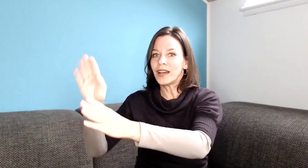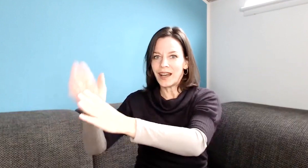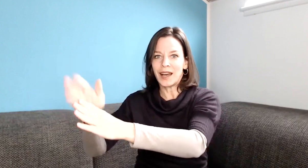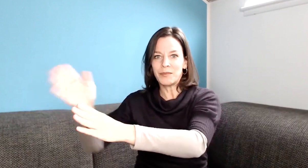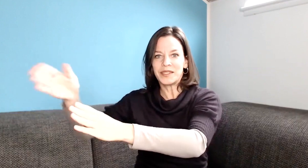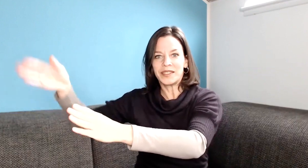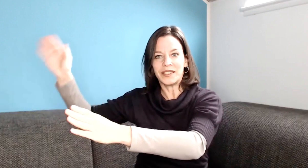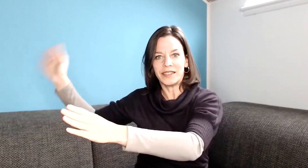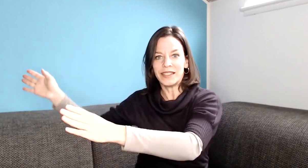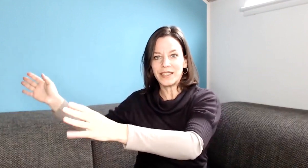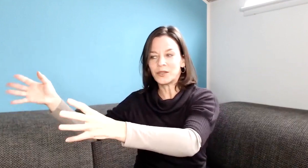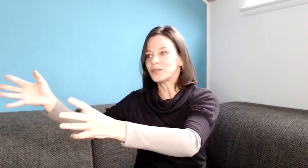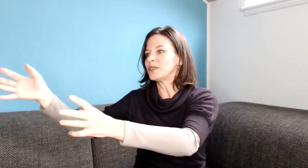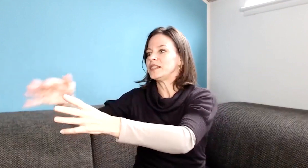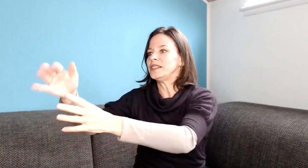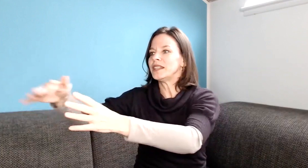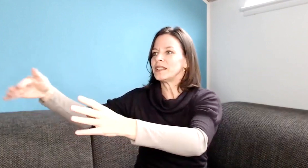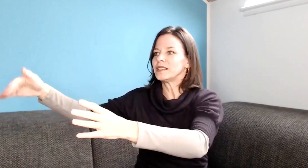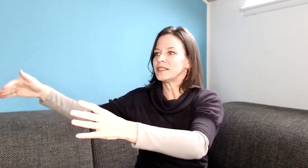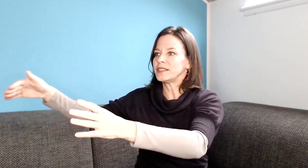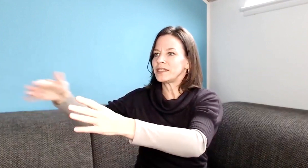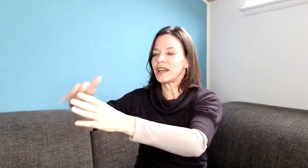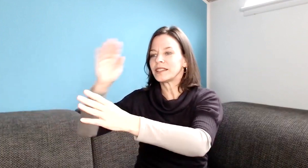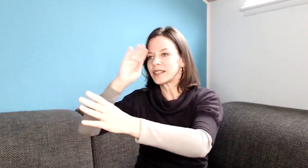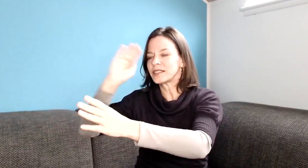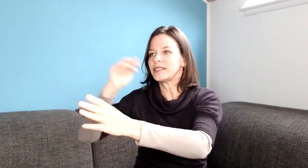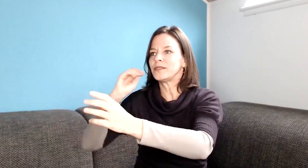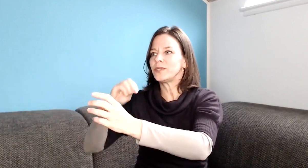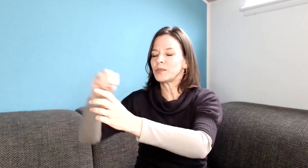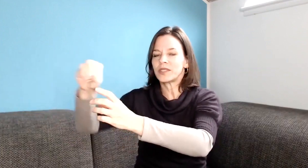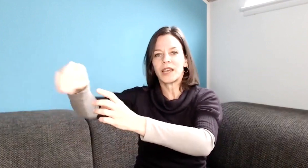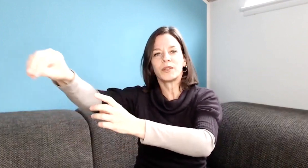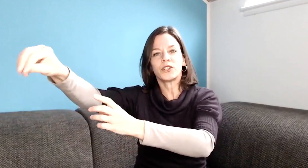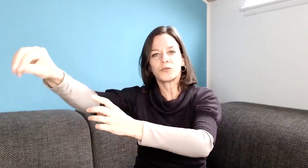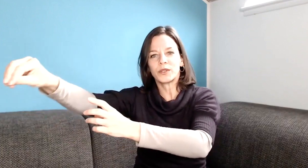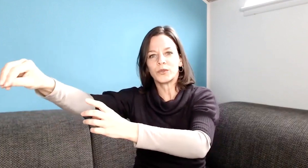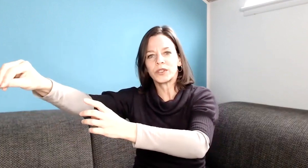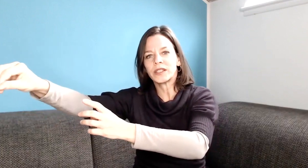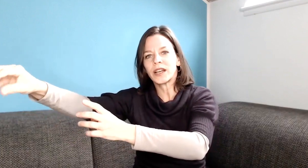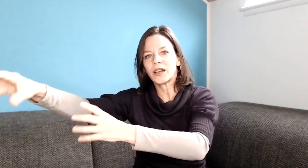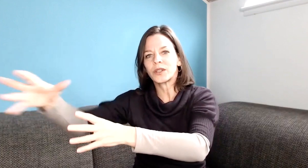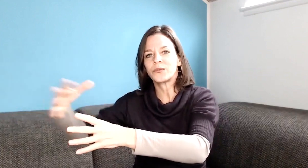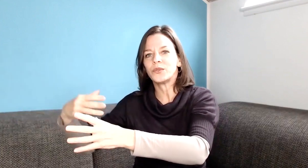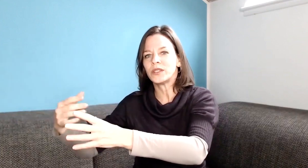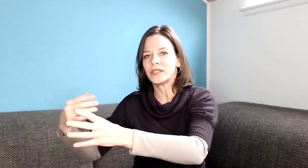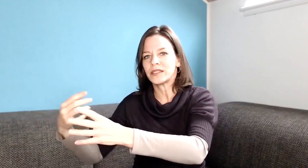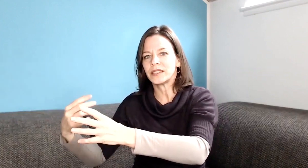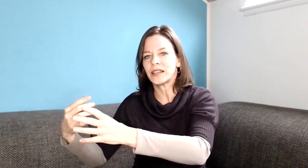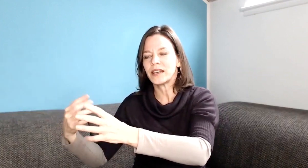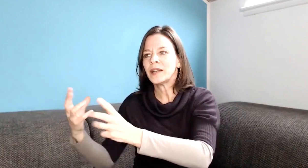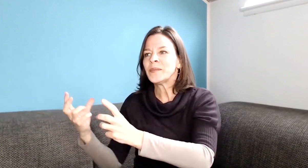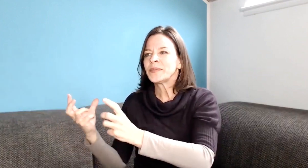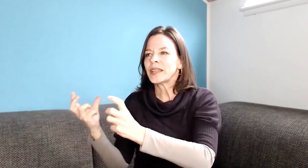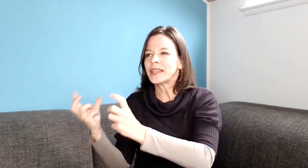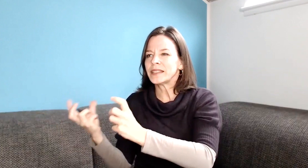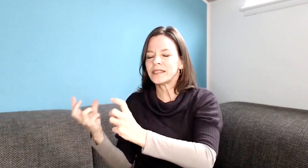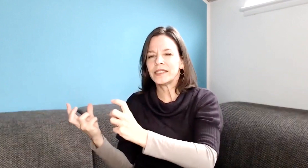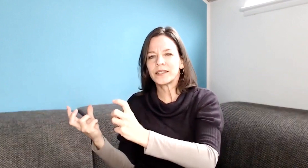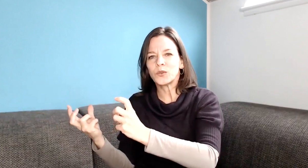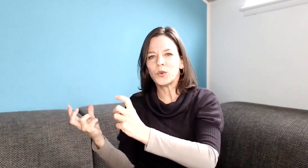A, B, C, D und wenn die alle, ah, diesen Weg bis dahin bin ich schon mal durchgegangen und dann fühlt die sich sicher. Da geht es nicht so